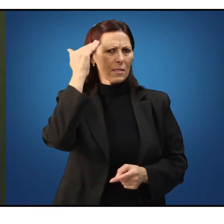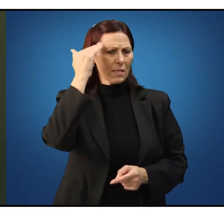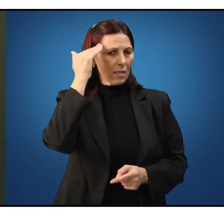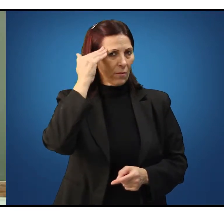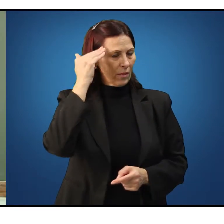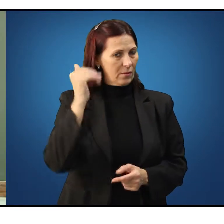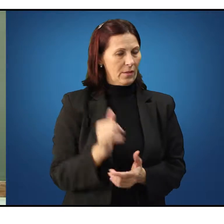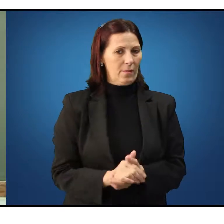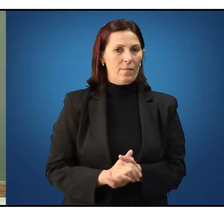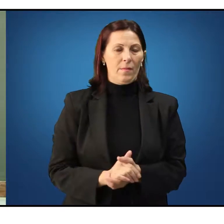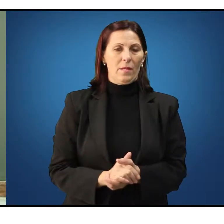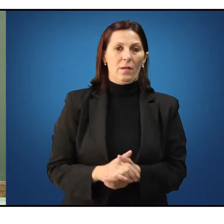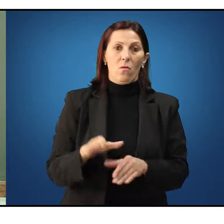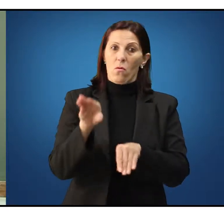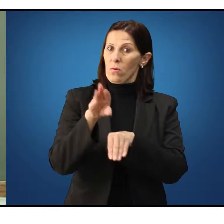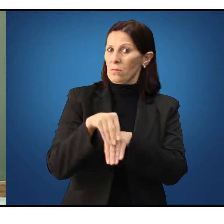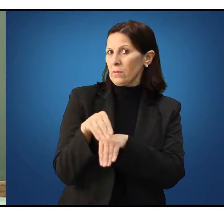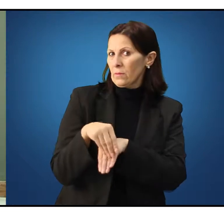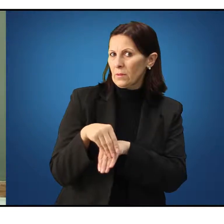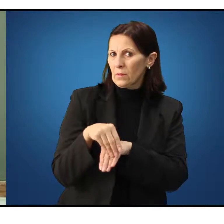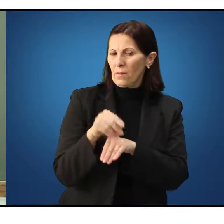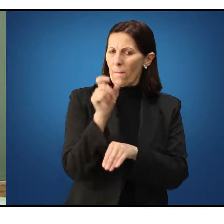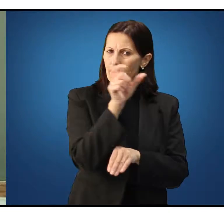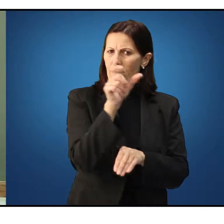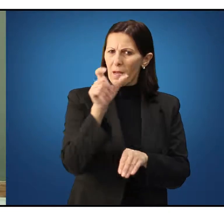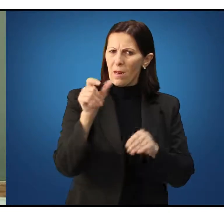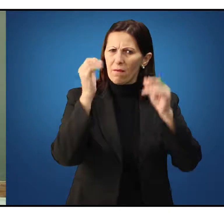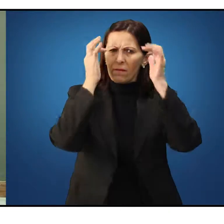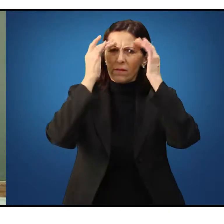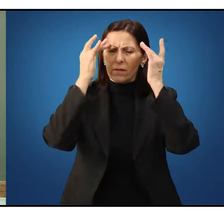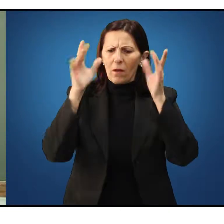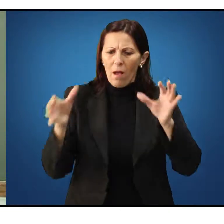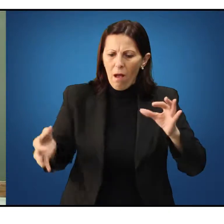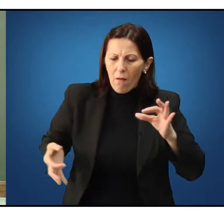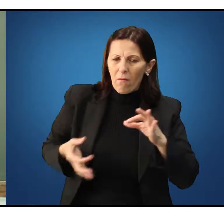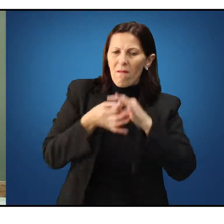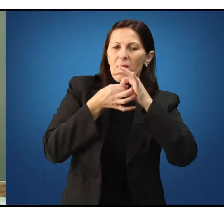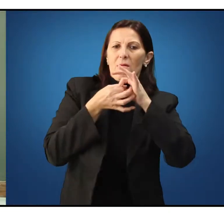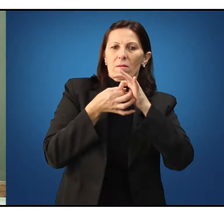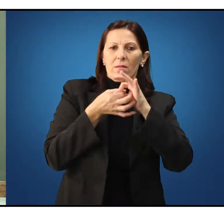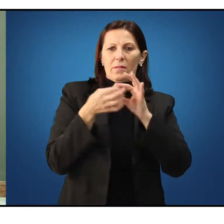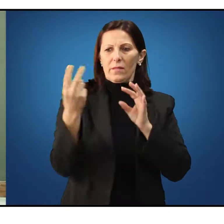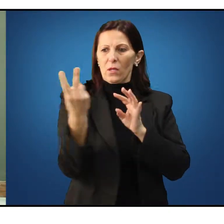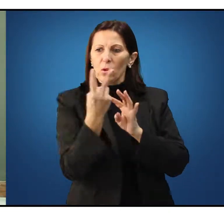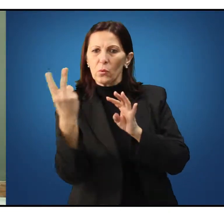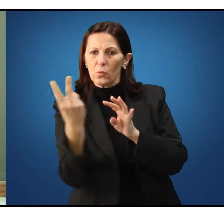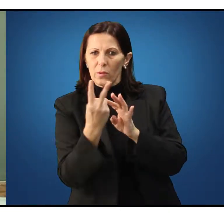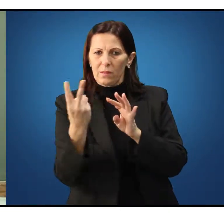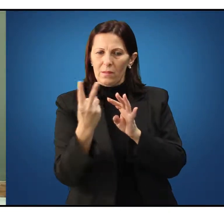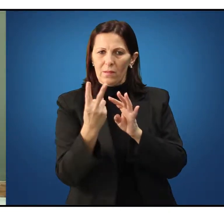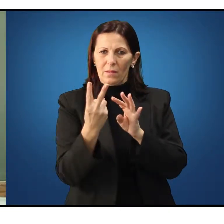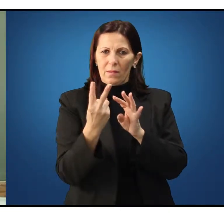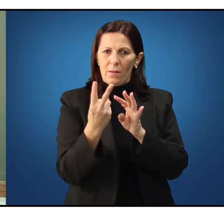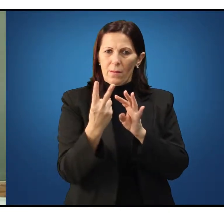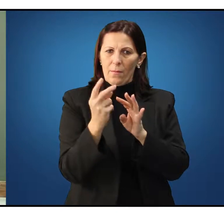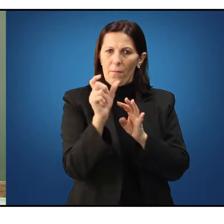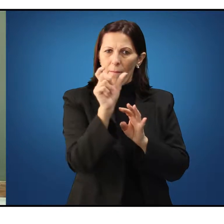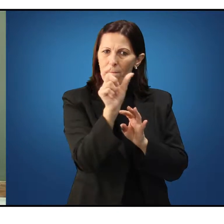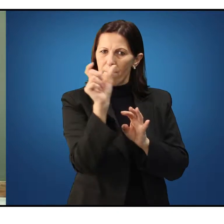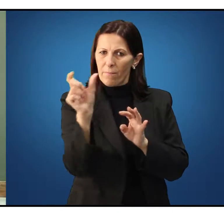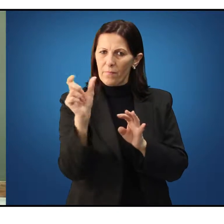Portanto, a palavra filosofia surge da junção destas duas expressões,